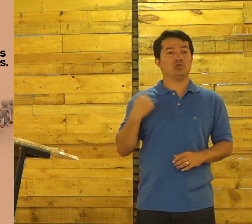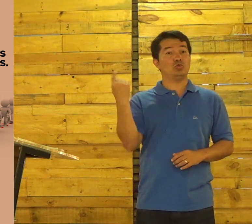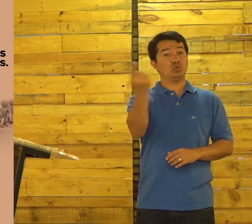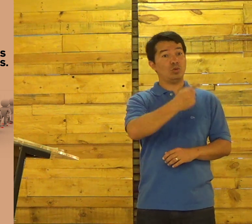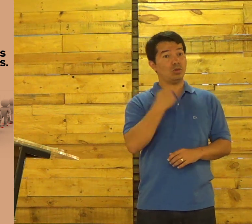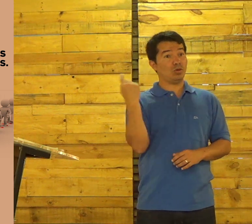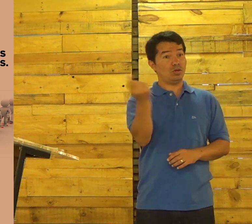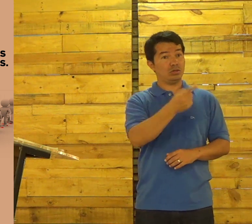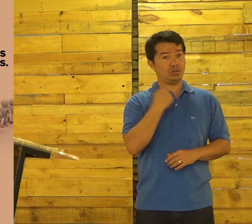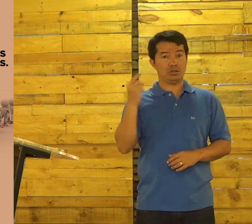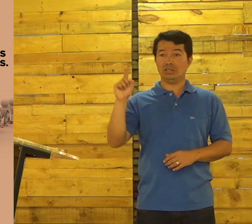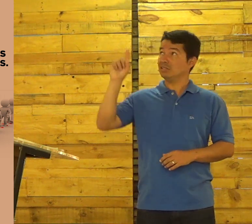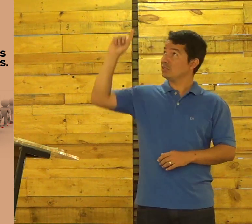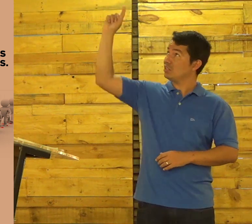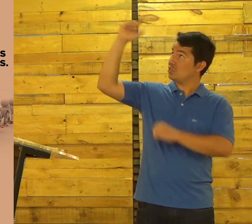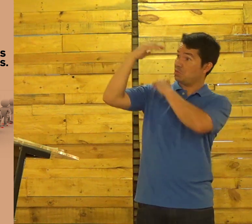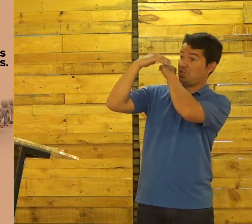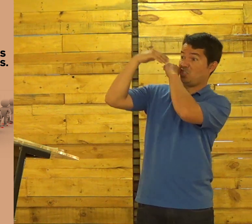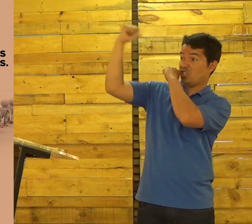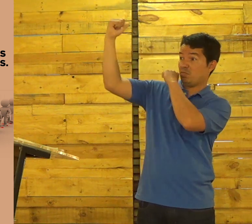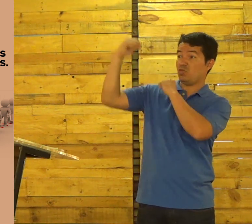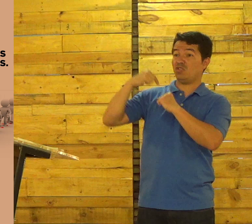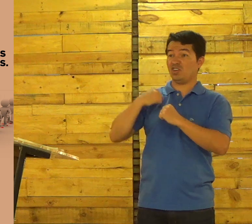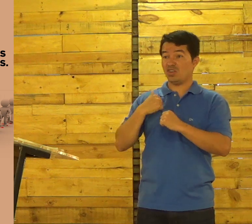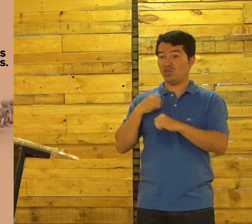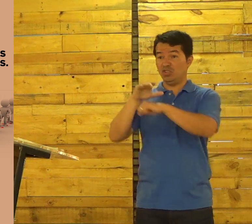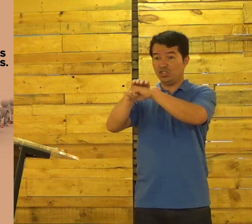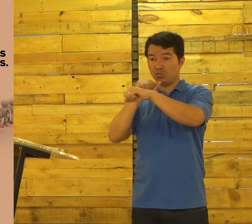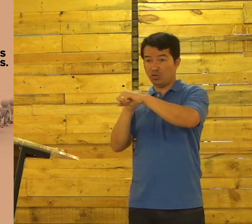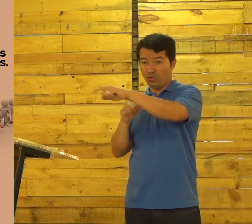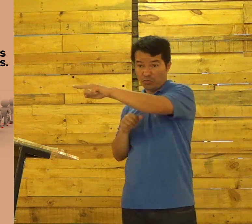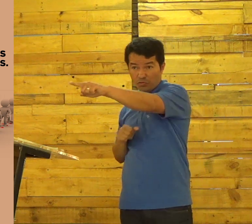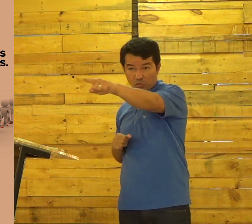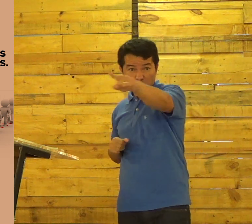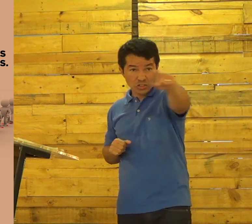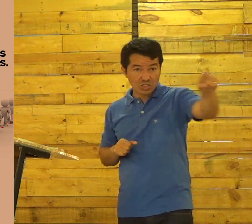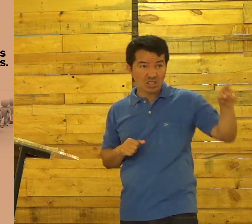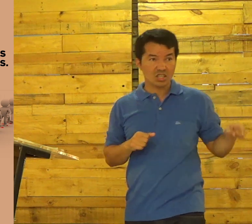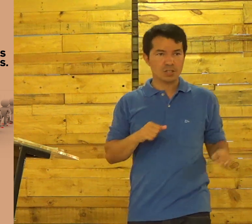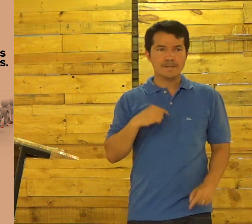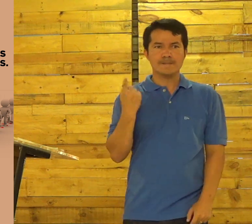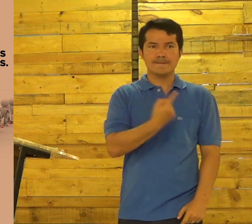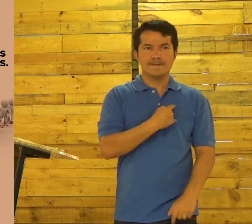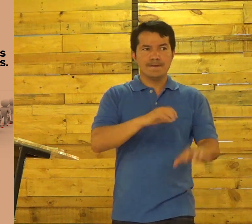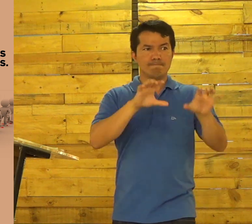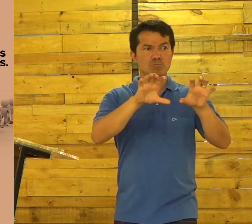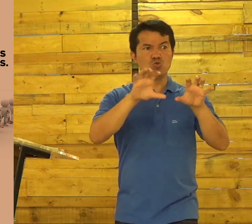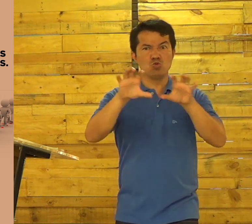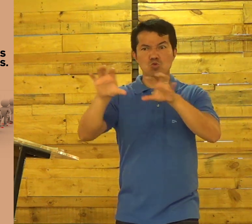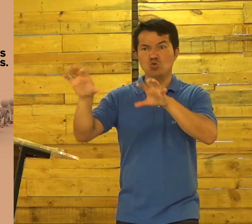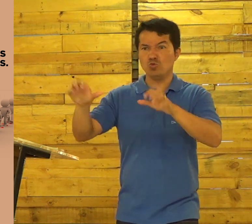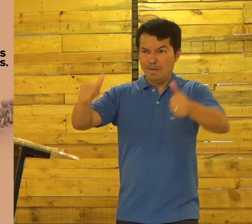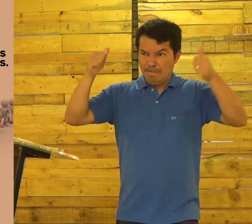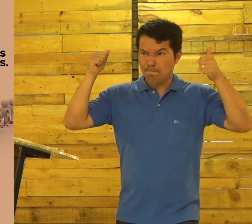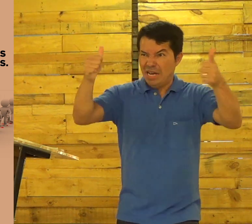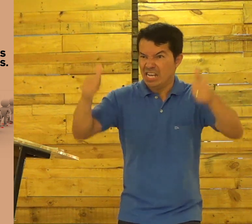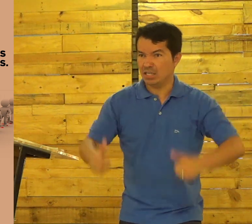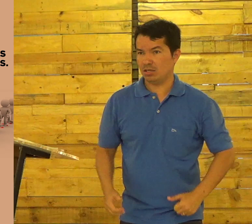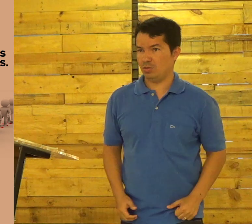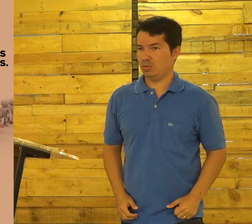Você sabe Deus chamou A mim E a você Deus chamou Todos nós Para